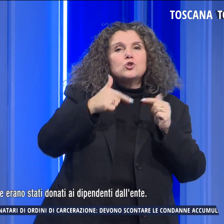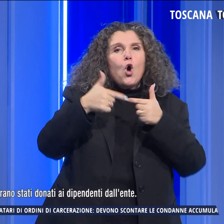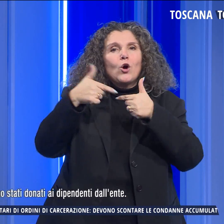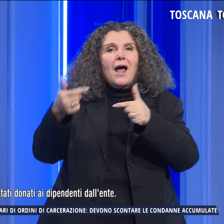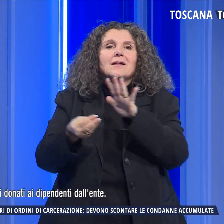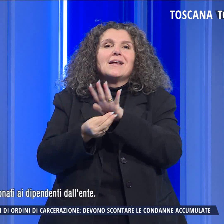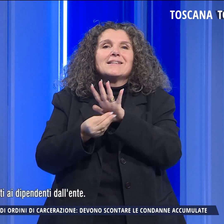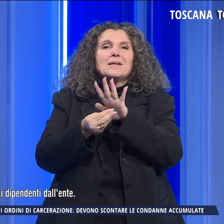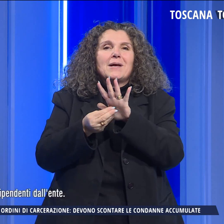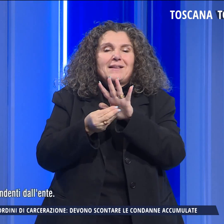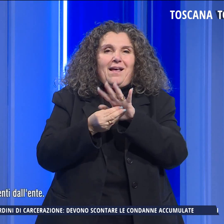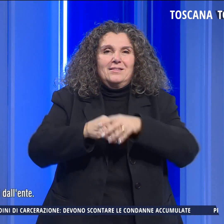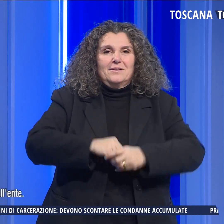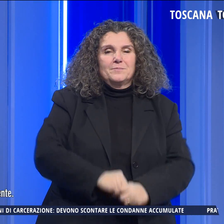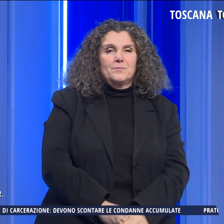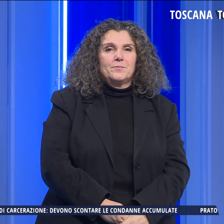dipendenti dell'ente.